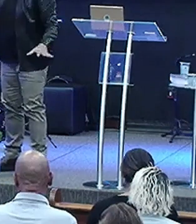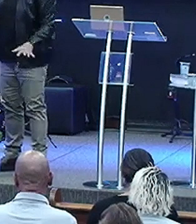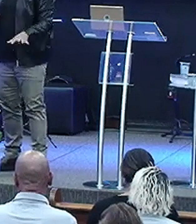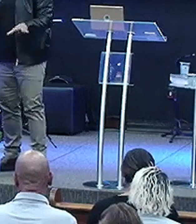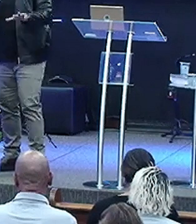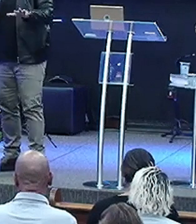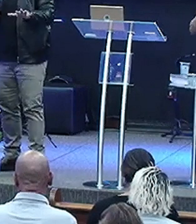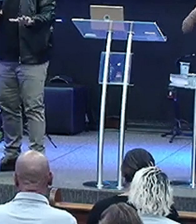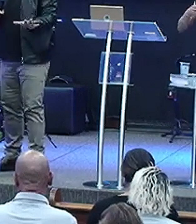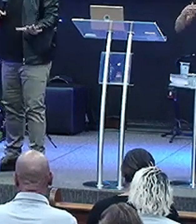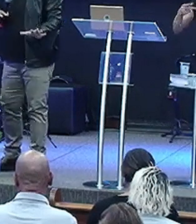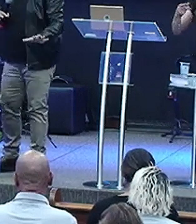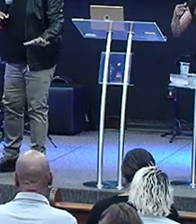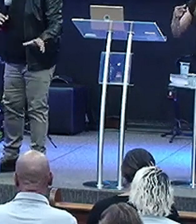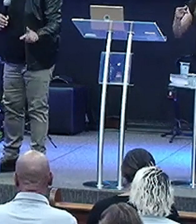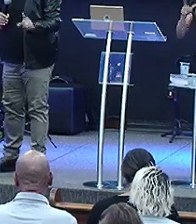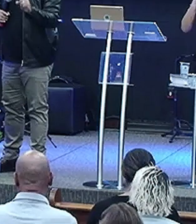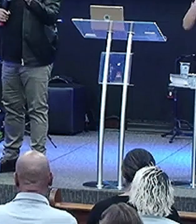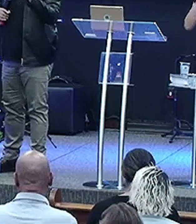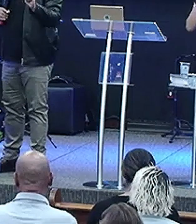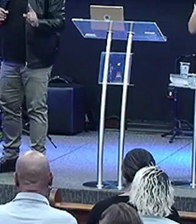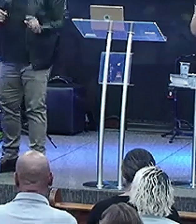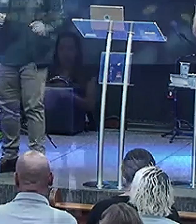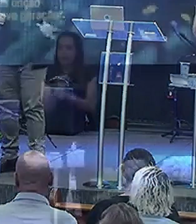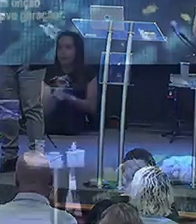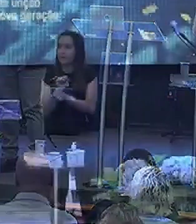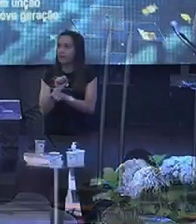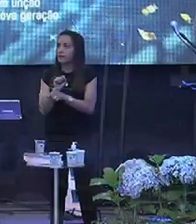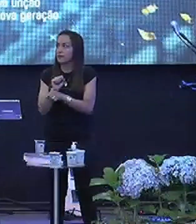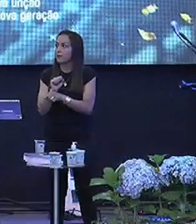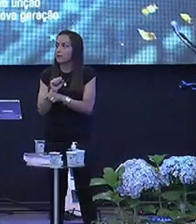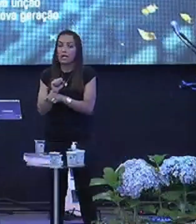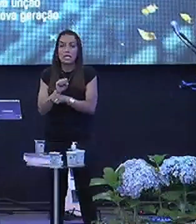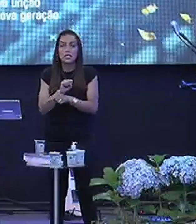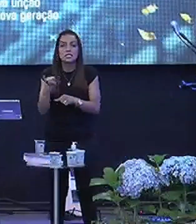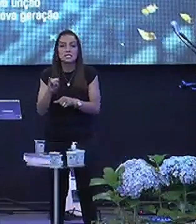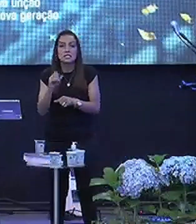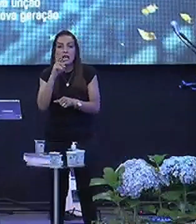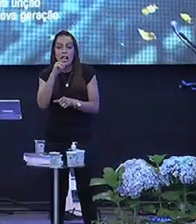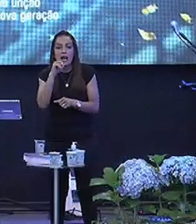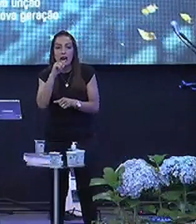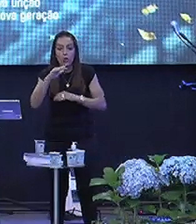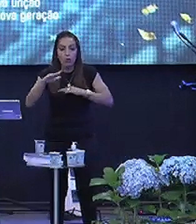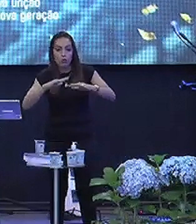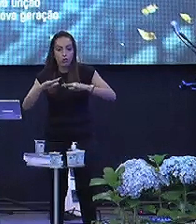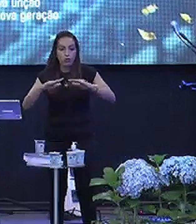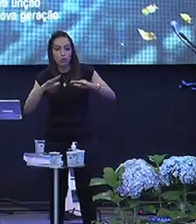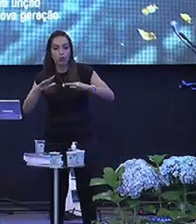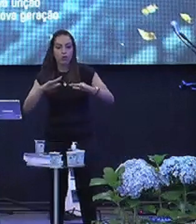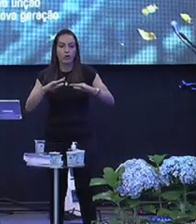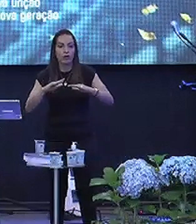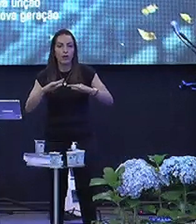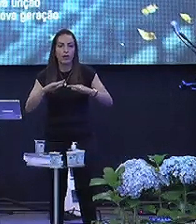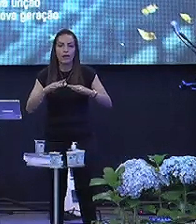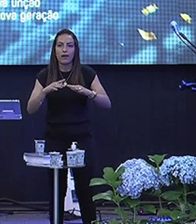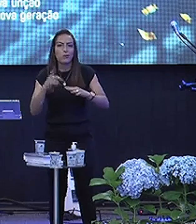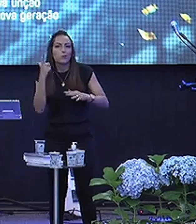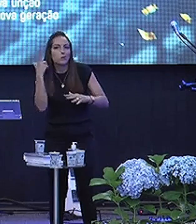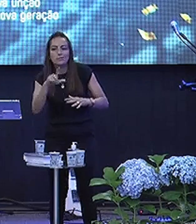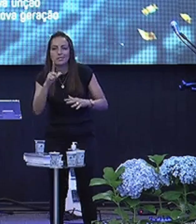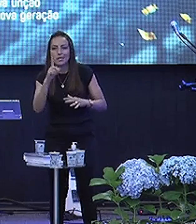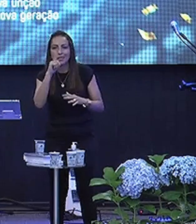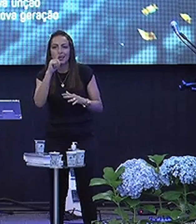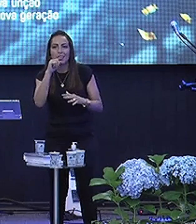Alguma coisa De água parada Se a água mexer Ela não bebe Ela morre de sede Mas ela não consegue